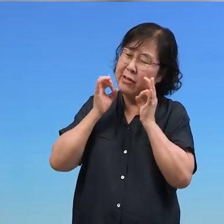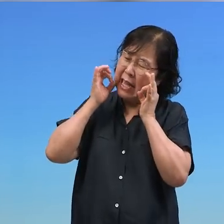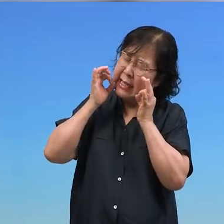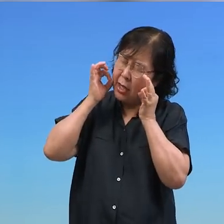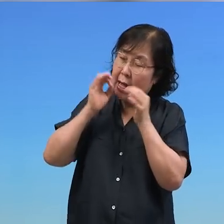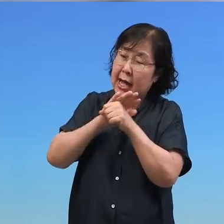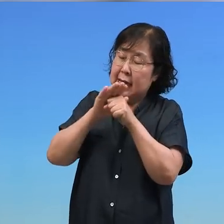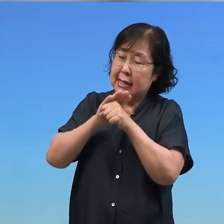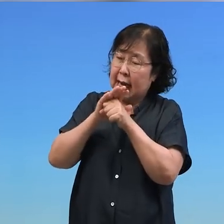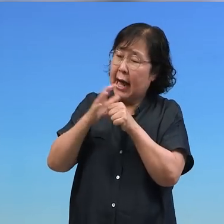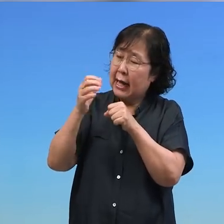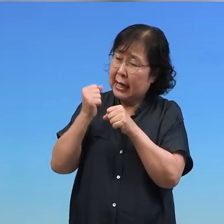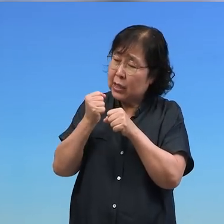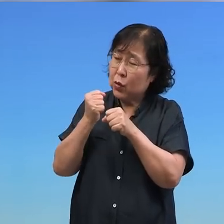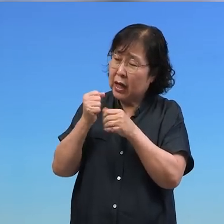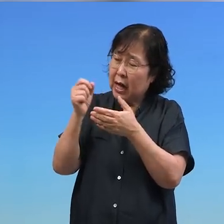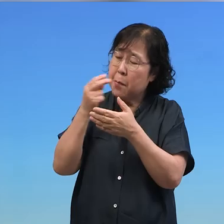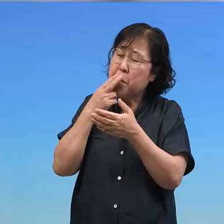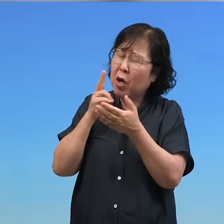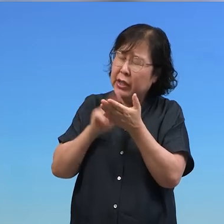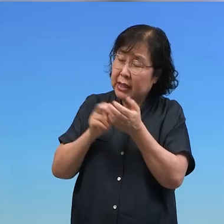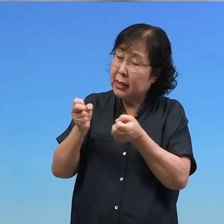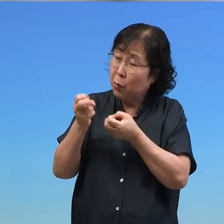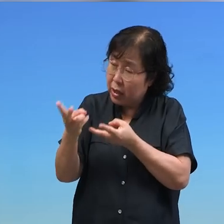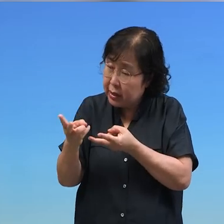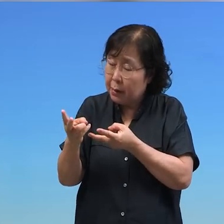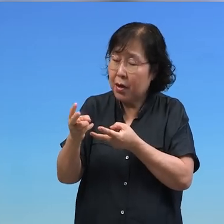이렇게 쓰겠구나 이게 디모데 전서입니다